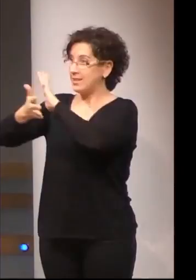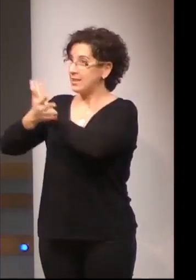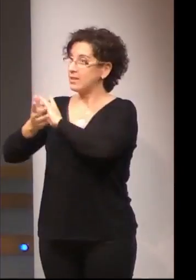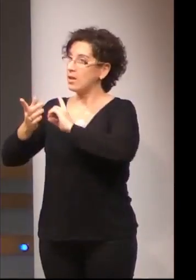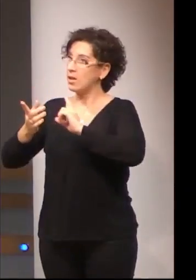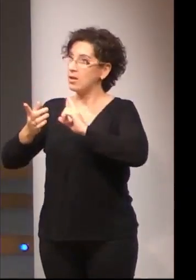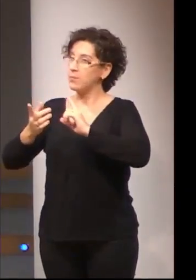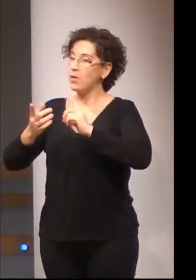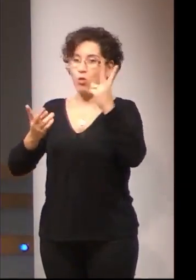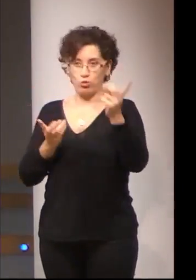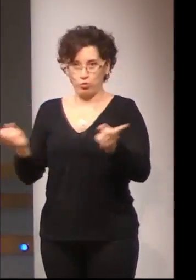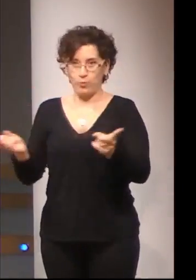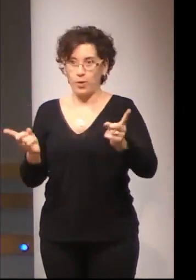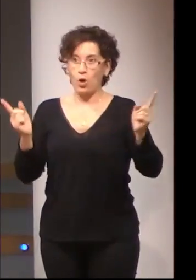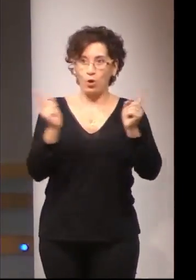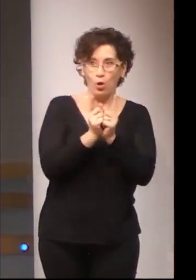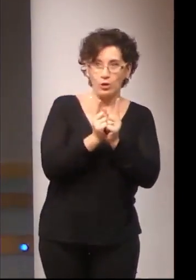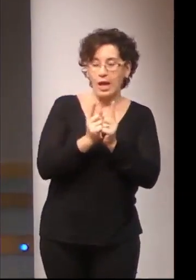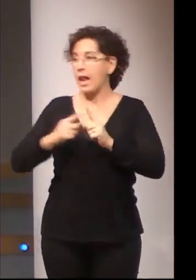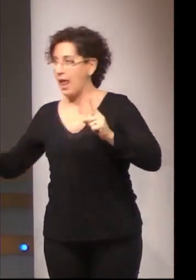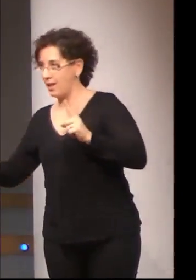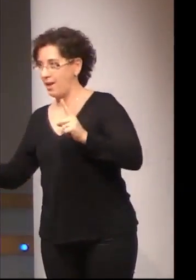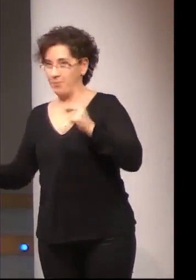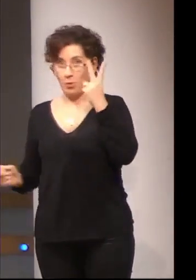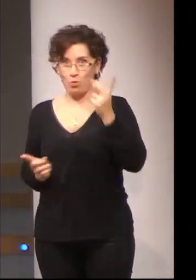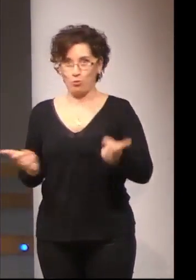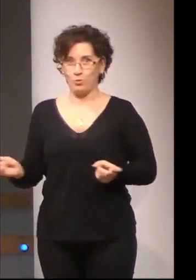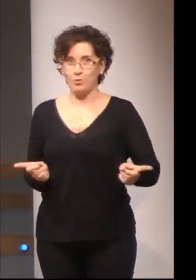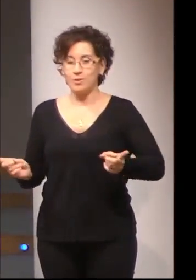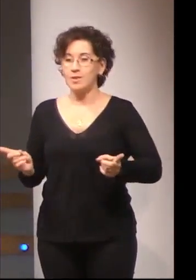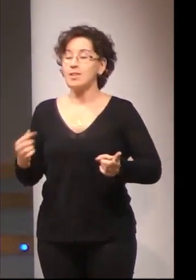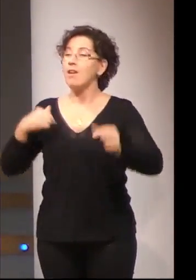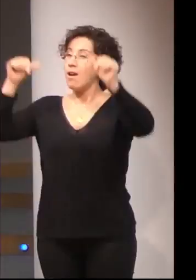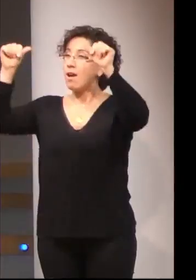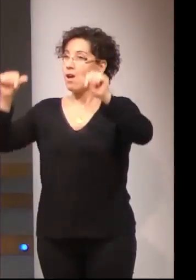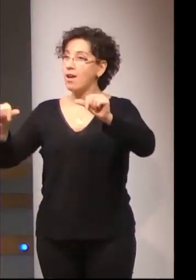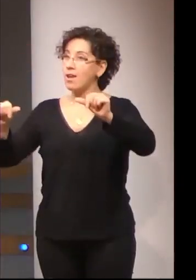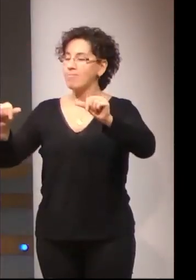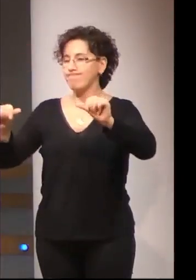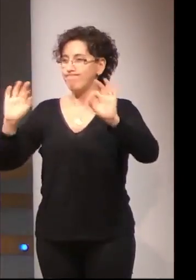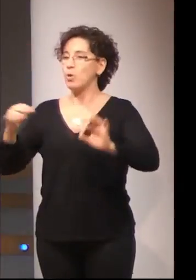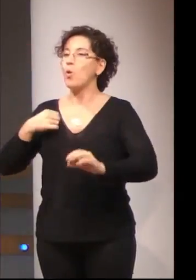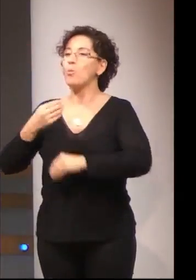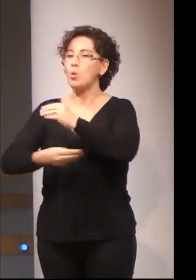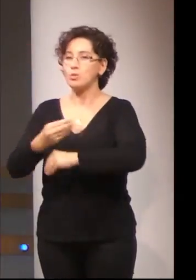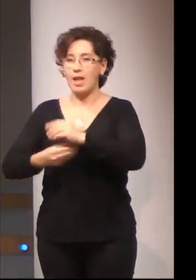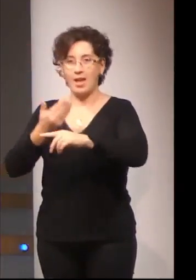una presentación más larga. Voy a utilizar la presentación más amplia